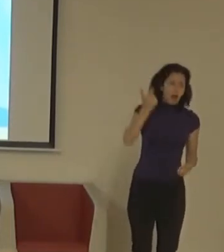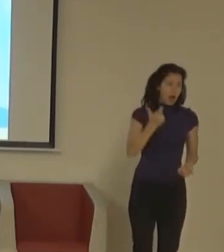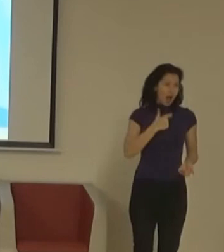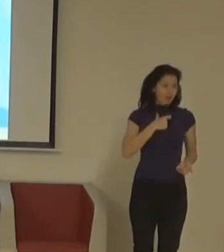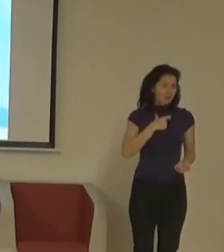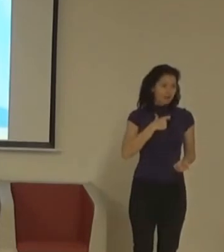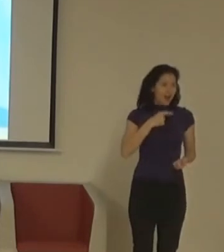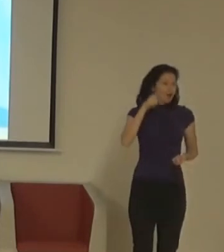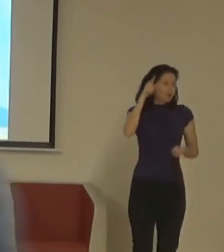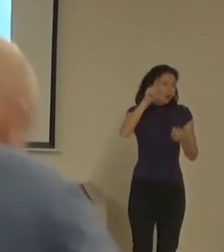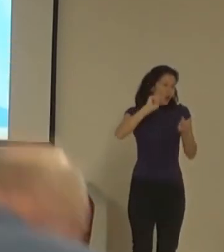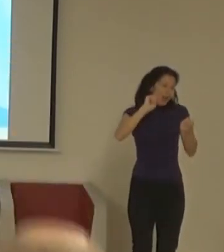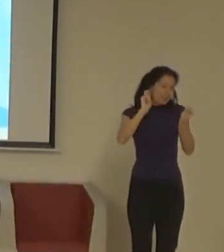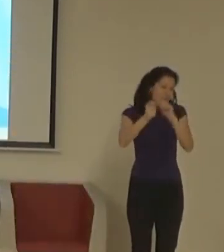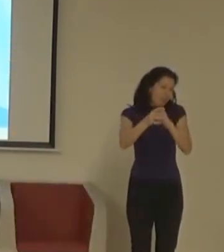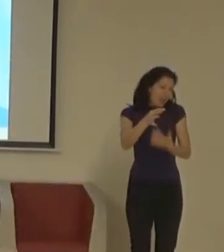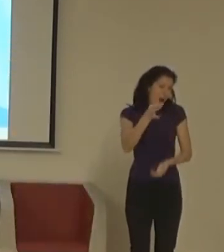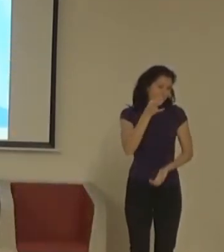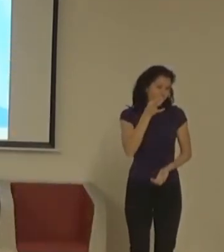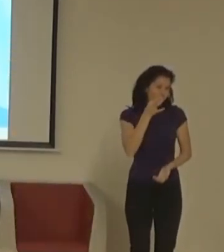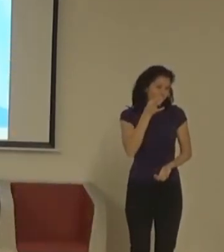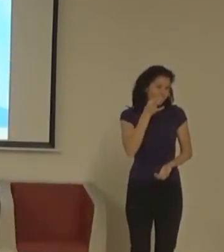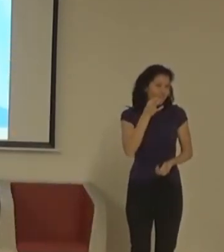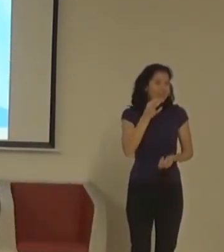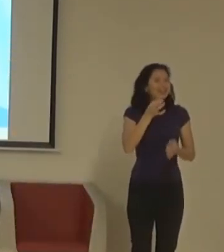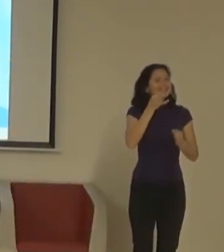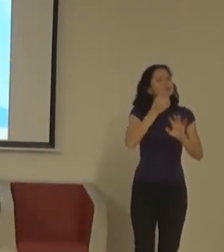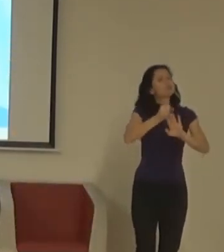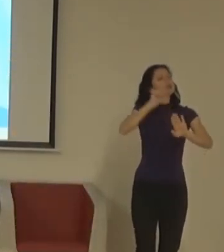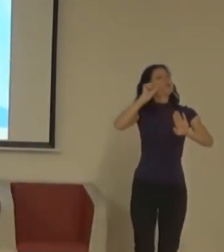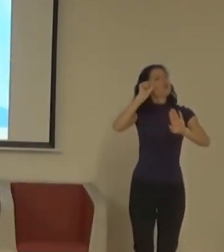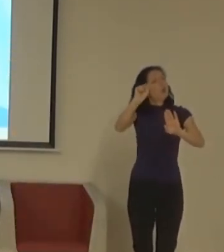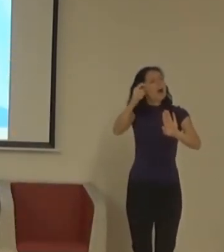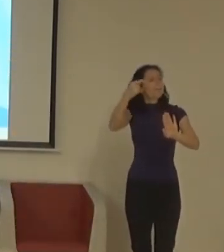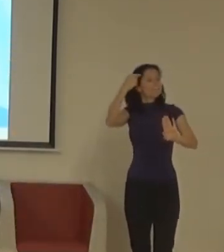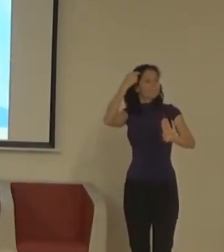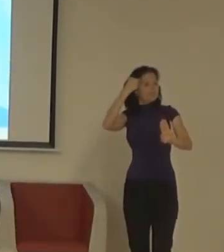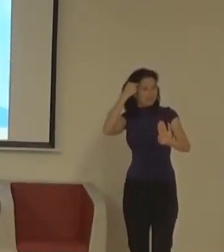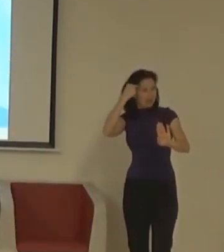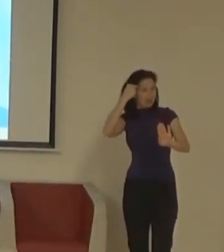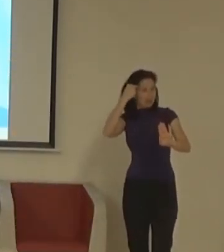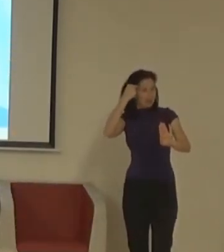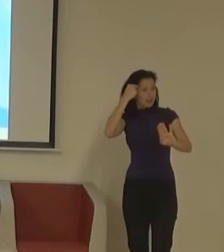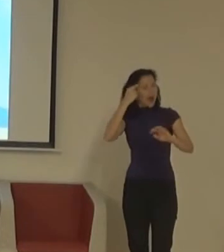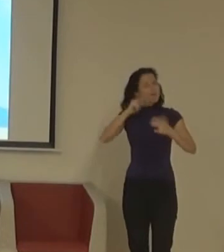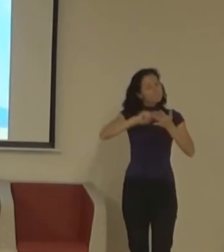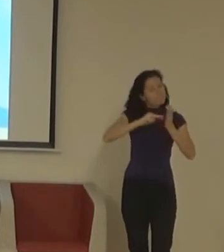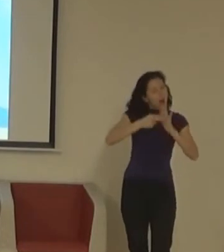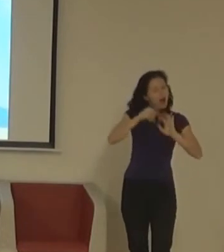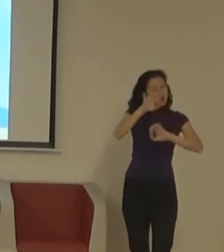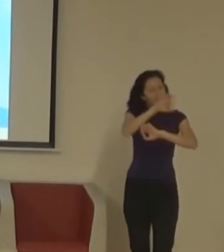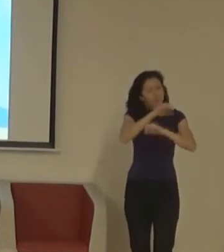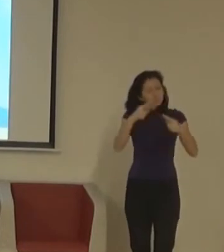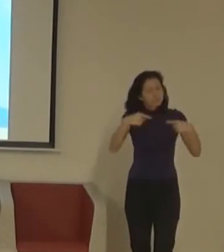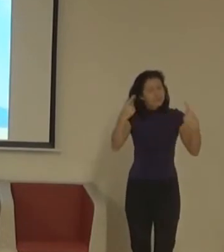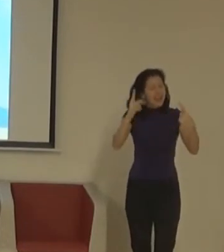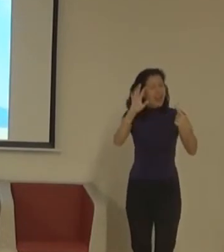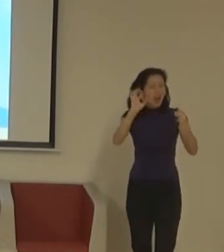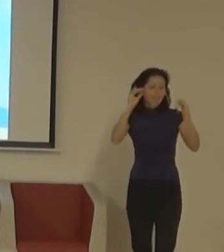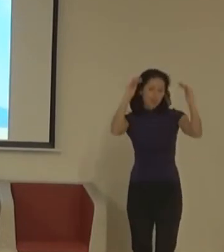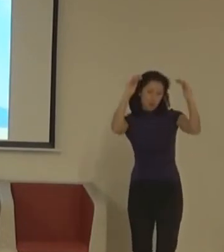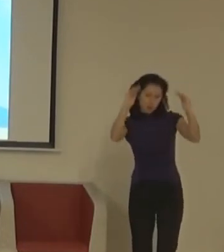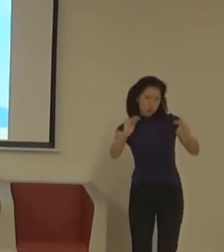se bude přidělávat ten stav. Ale už to vědí, už s můžou počítat a už o tom můžou informovat, nebo ty materiály můžou mít k dispozici pro někoho jiným